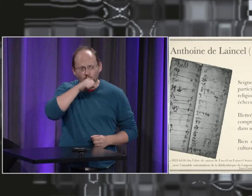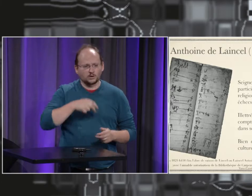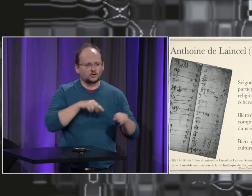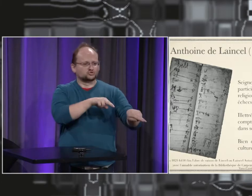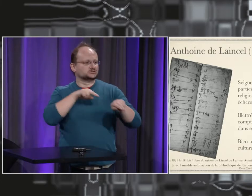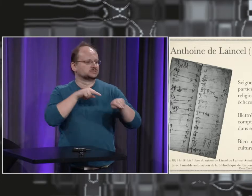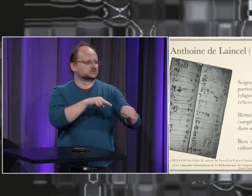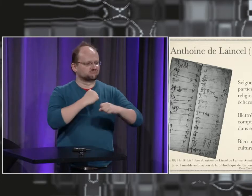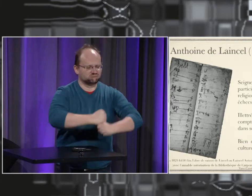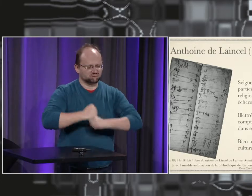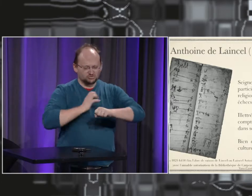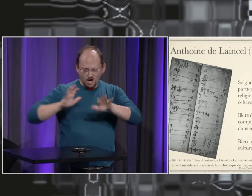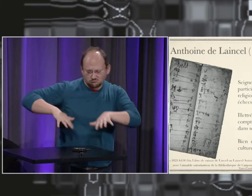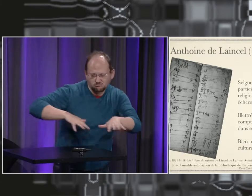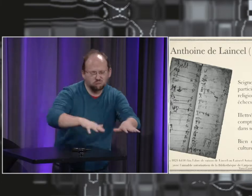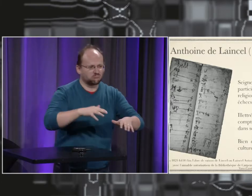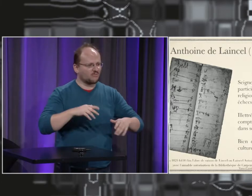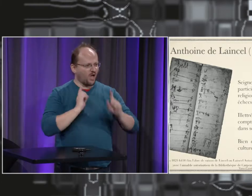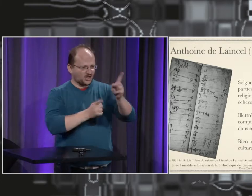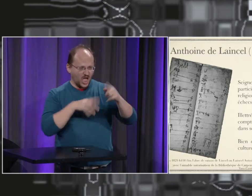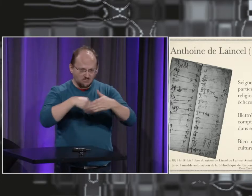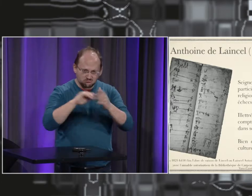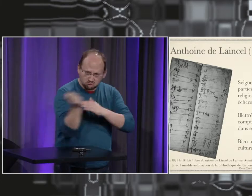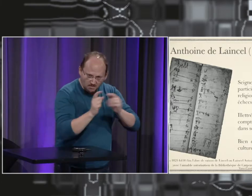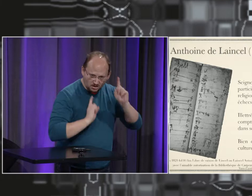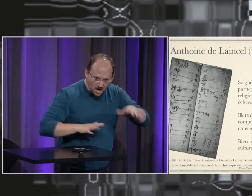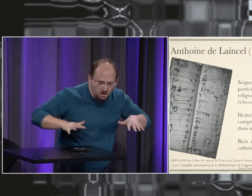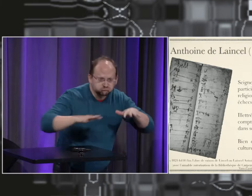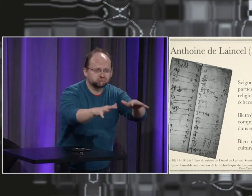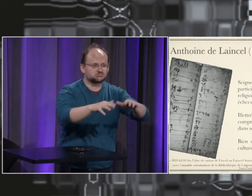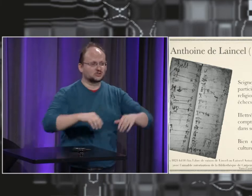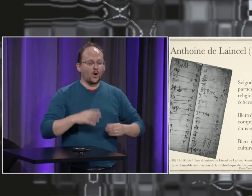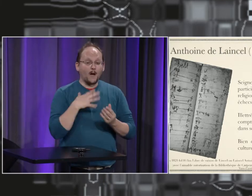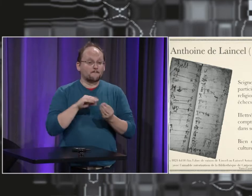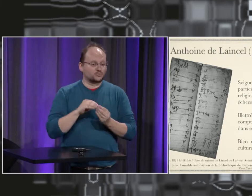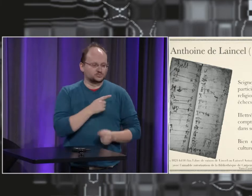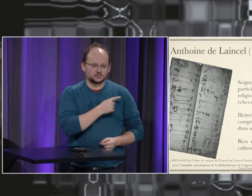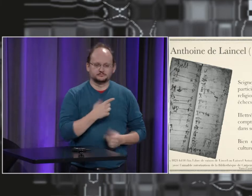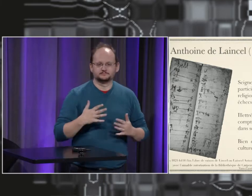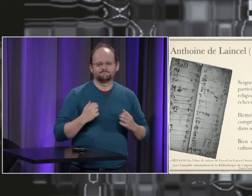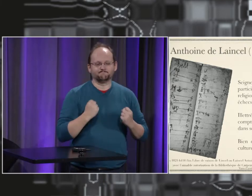Et c'était un passionné de chasse, de chasse à court. Il a participé également à des batailles et à des guerres.